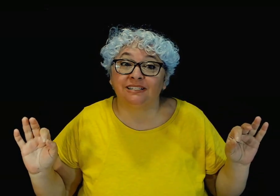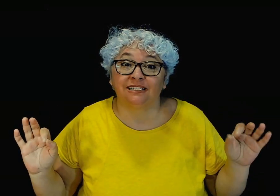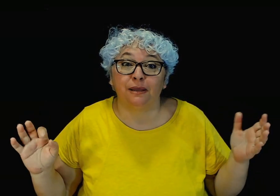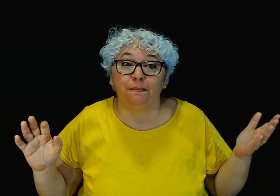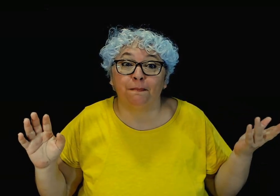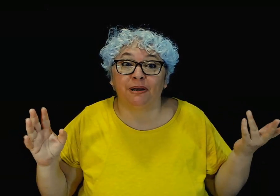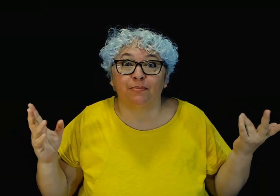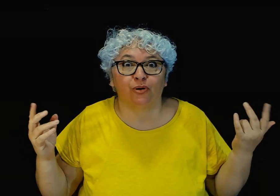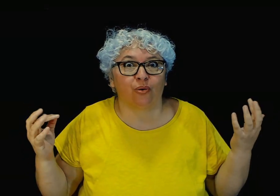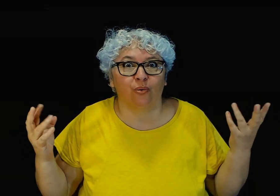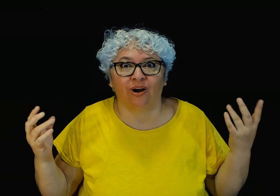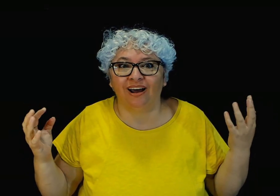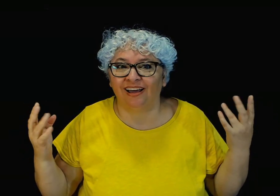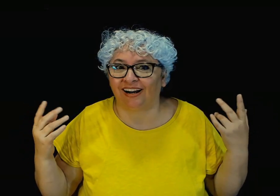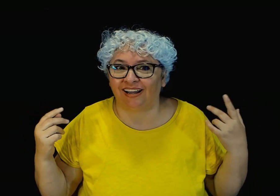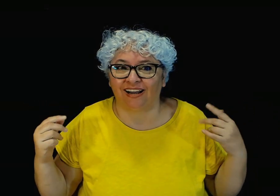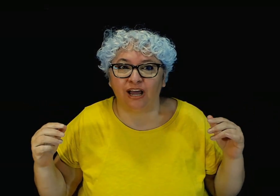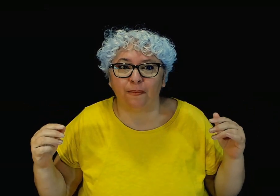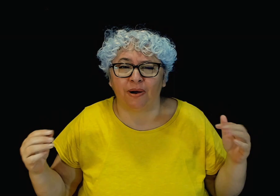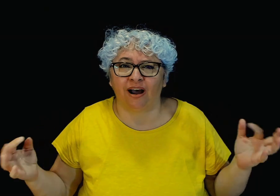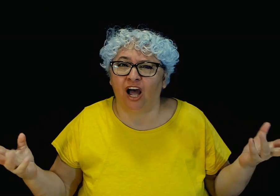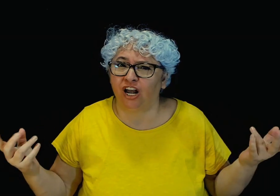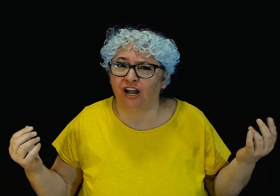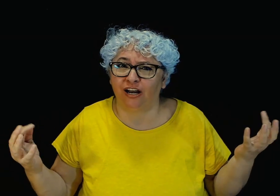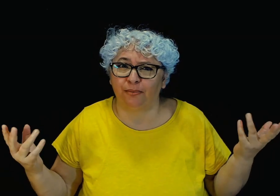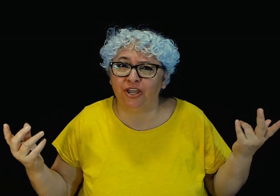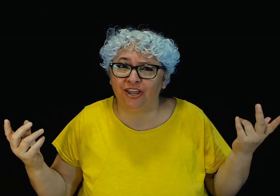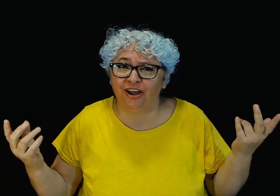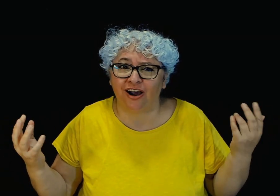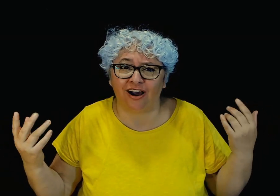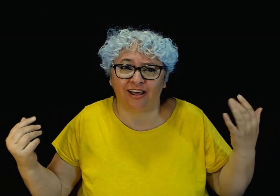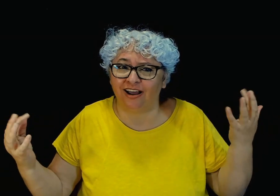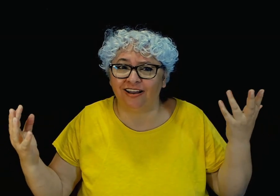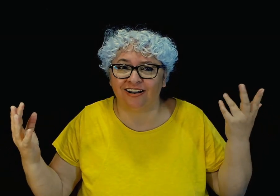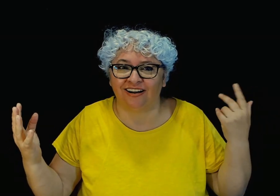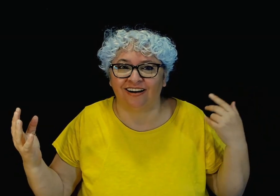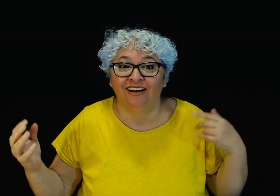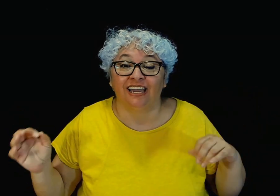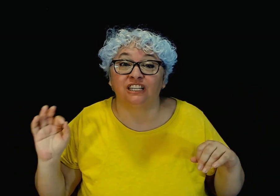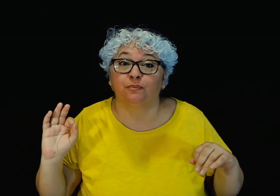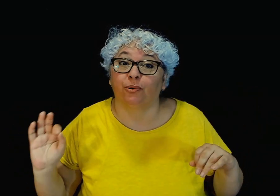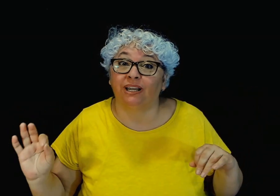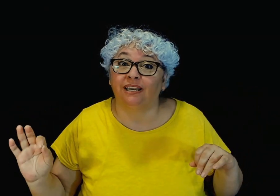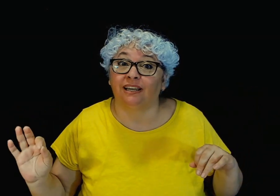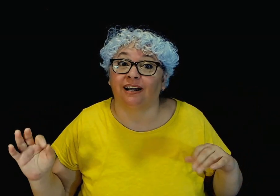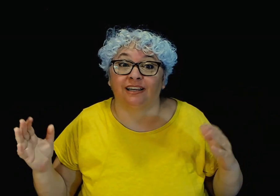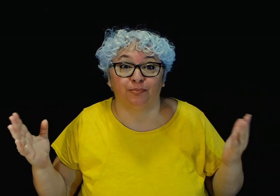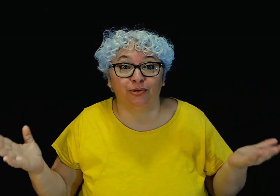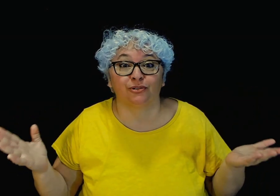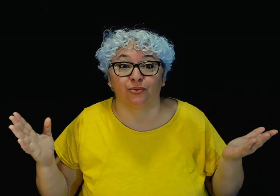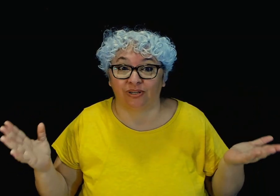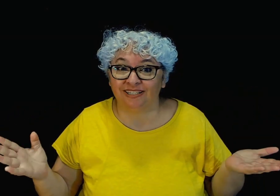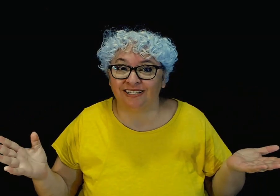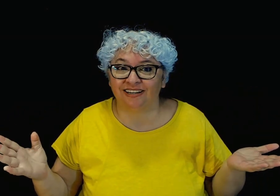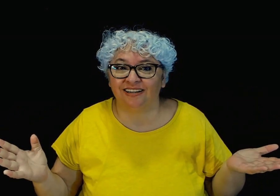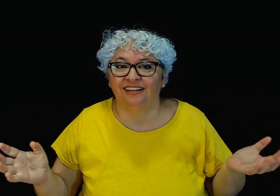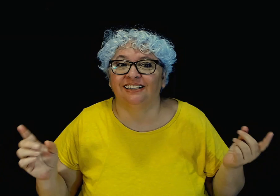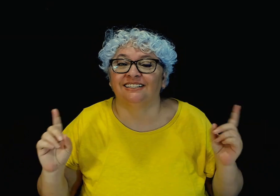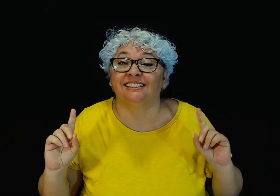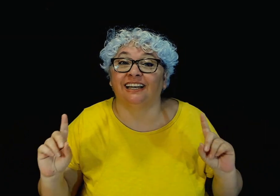siempre por jugar reclama algarabía jarana es por ella y por su risa si